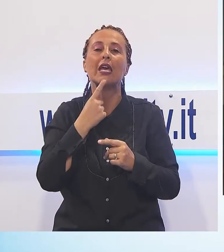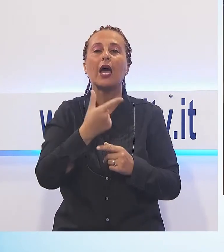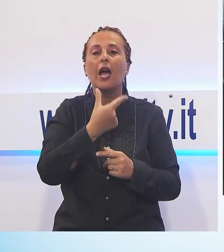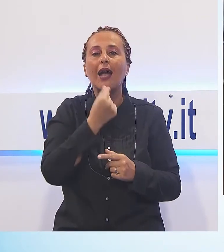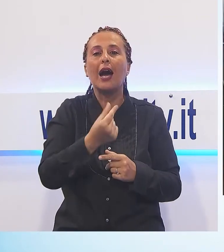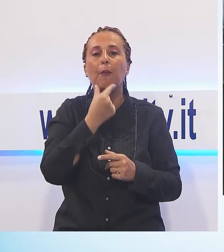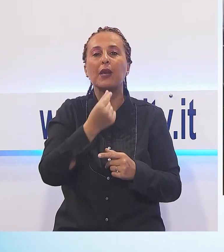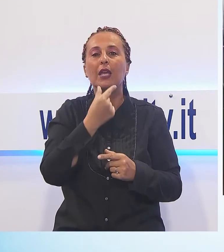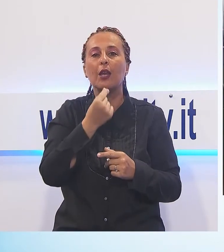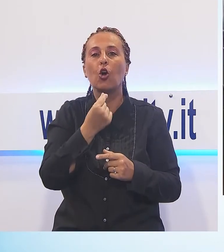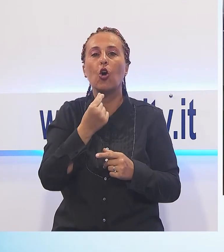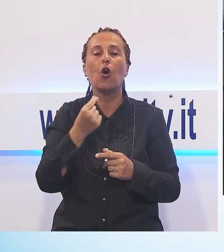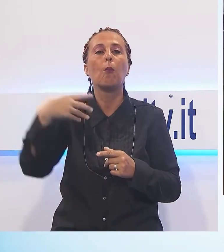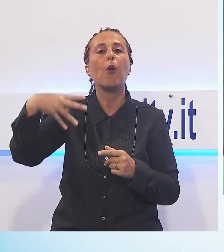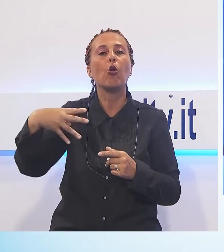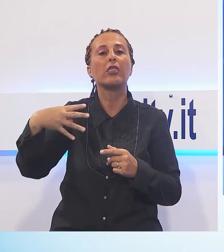di Ponte Cosi.